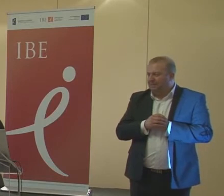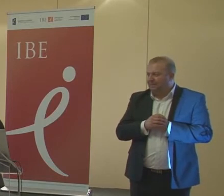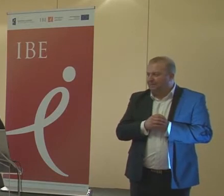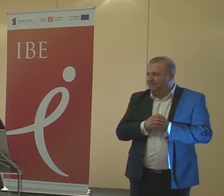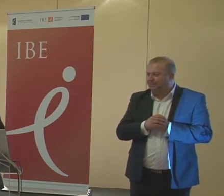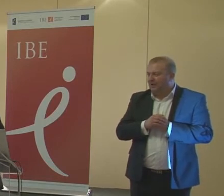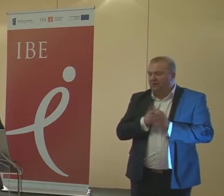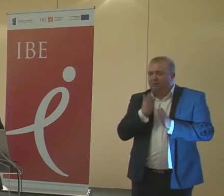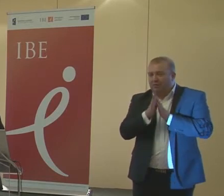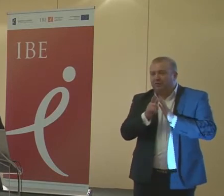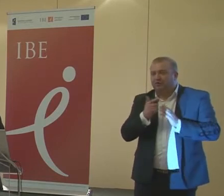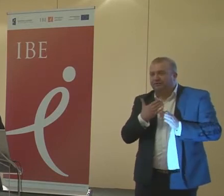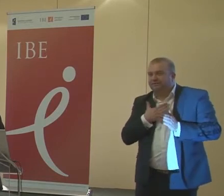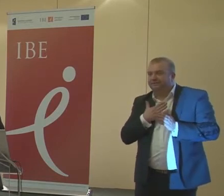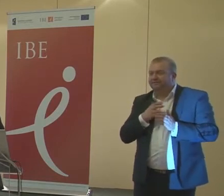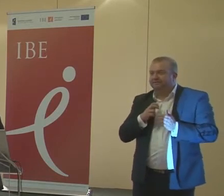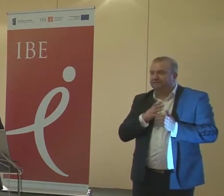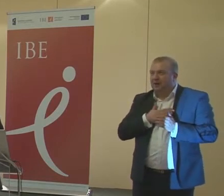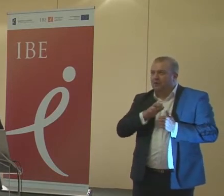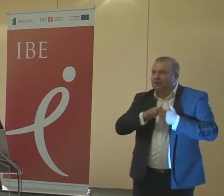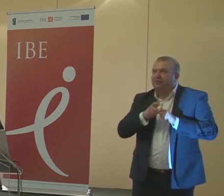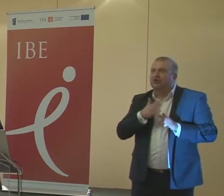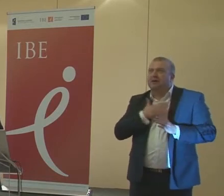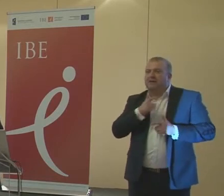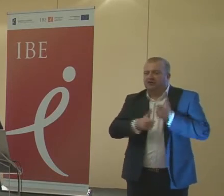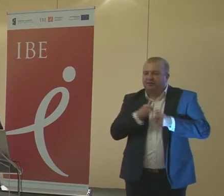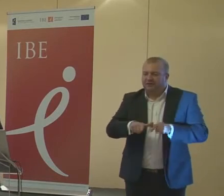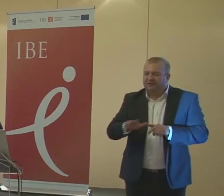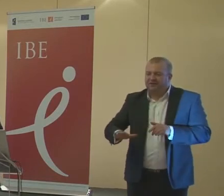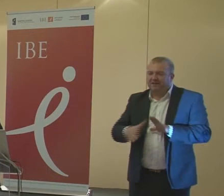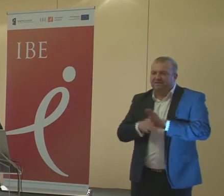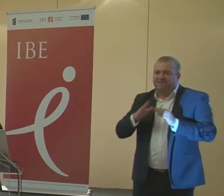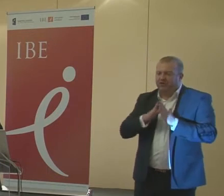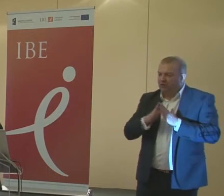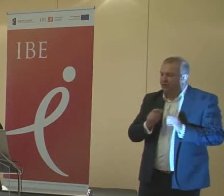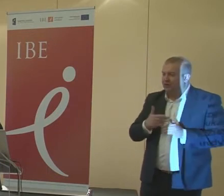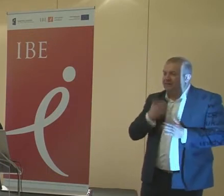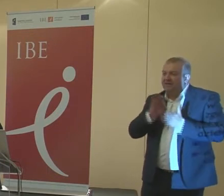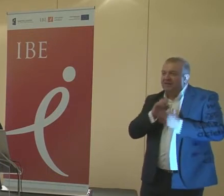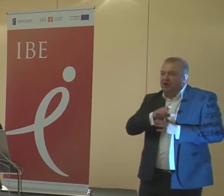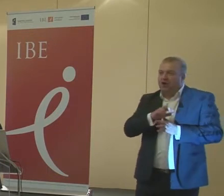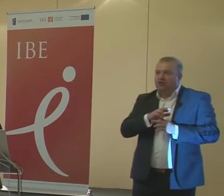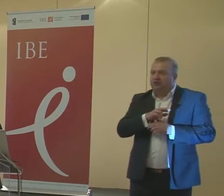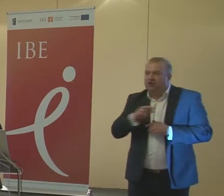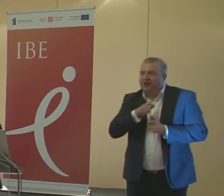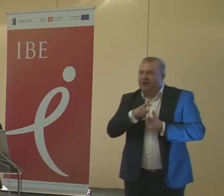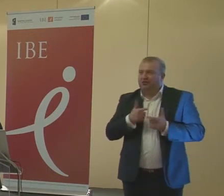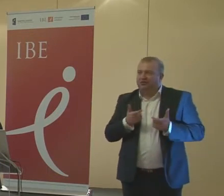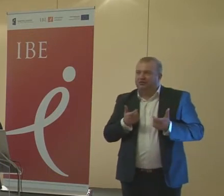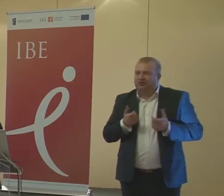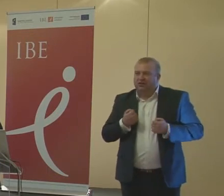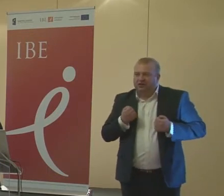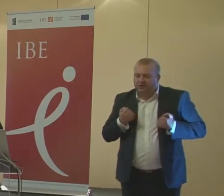po prostu borykają się z problemem, co ja mam z tym dzieckiem zrobić w domu, jak pewnego rodzaju działania zorganizować,